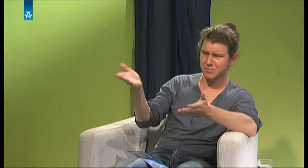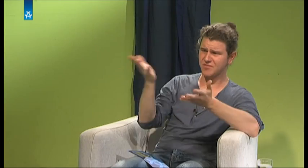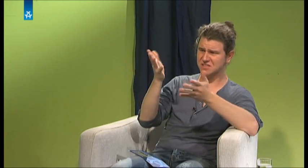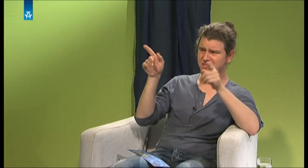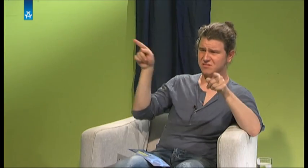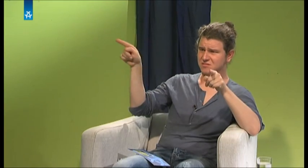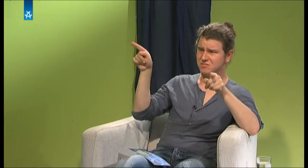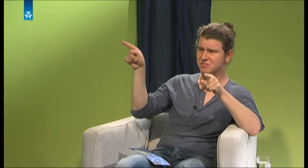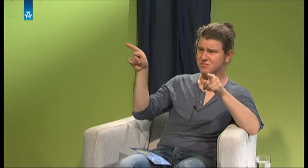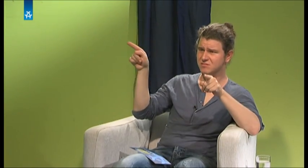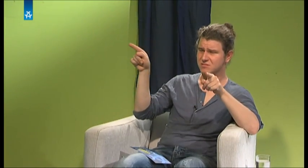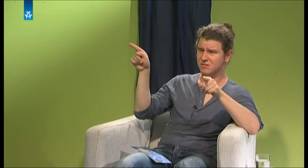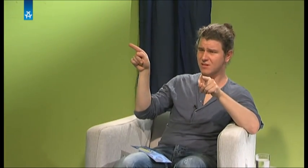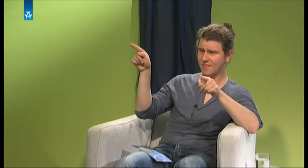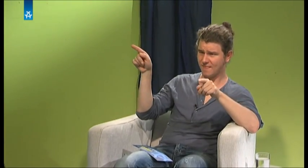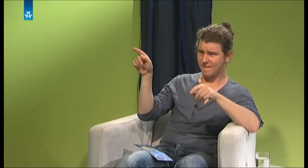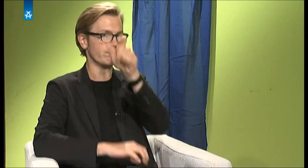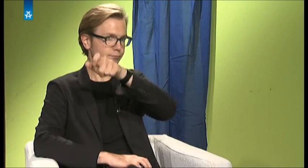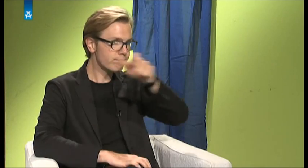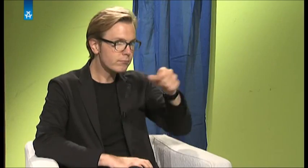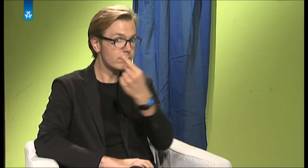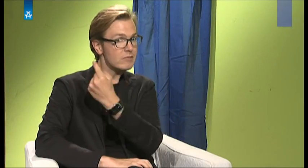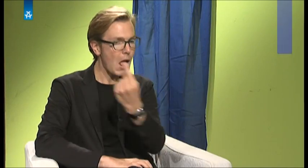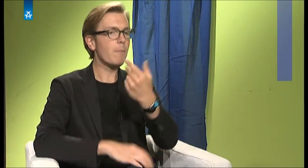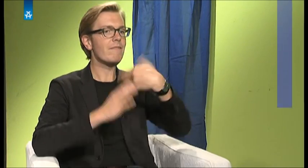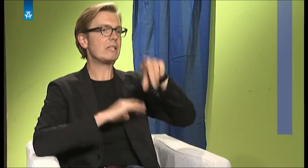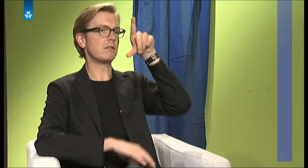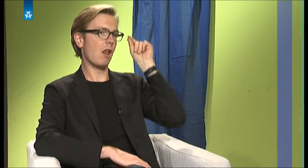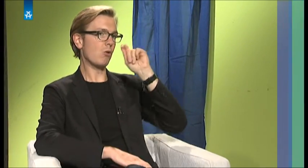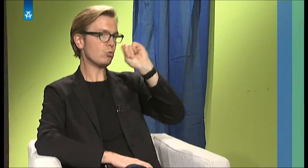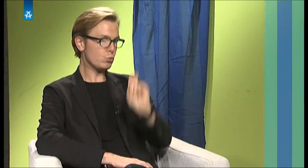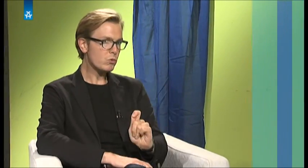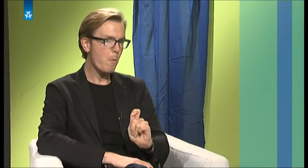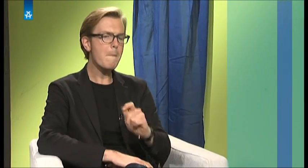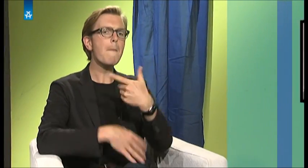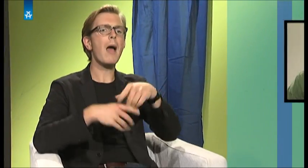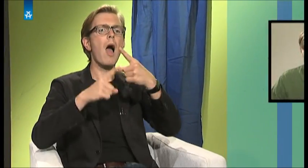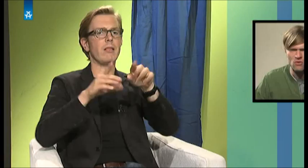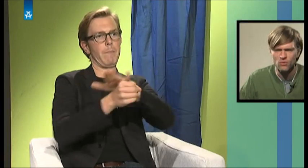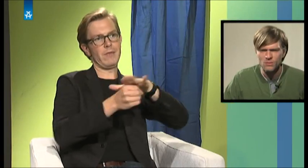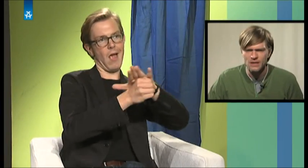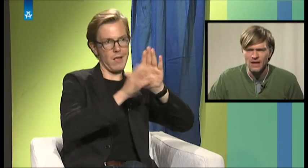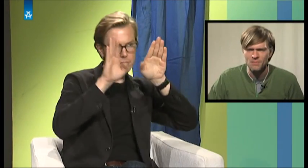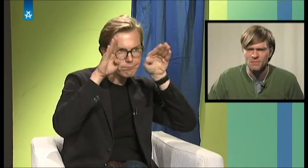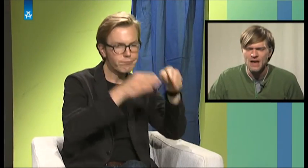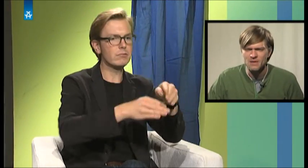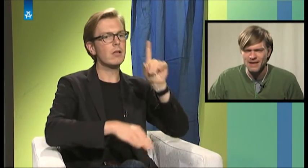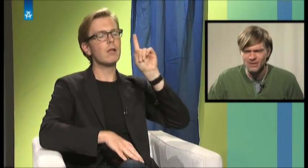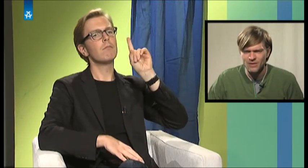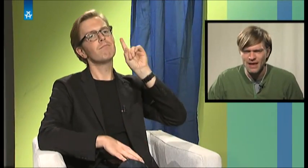Also ich habe mehrere Leute getroffen, die in Gellodet studiert haben oder da auch Kurse belegt haben. Die meisten Leute eher